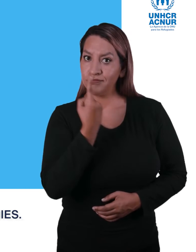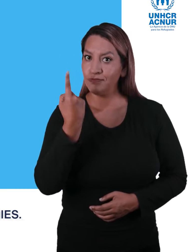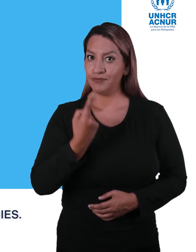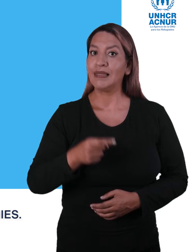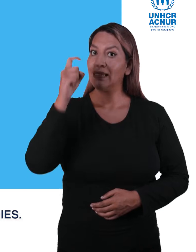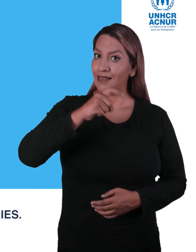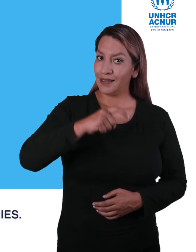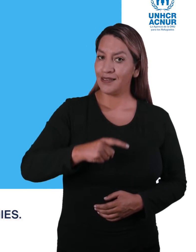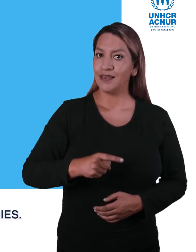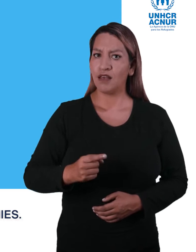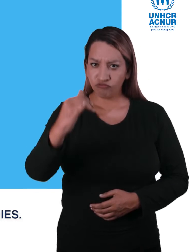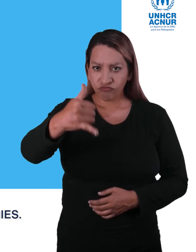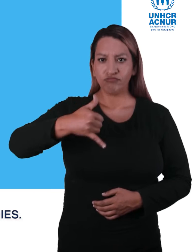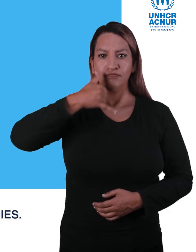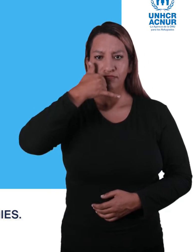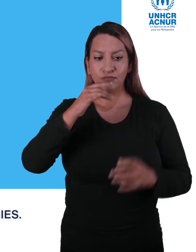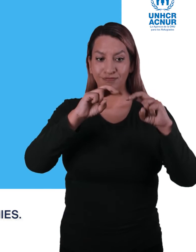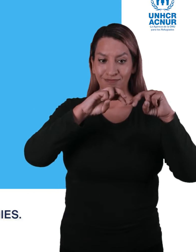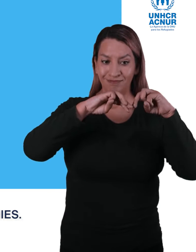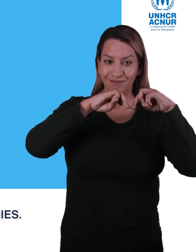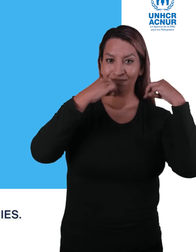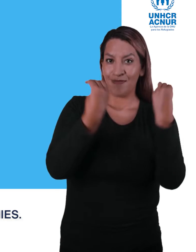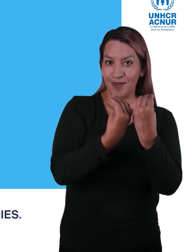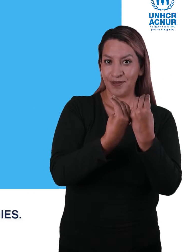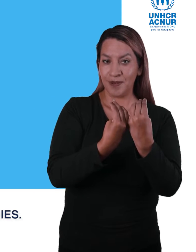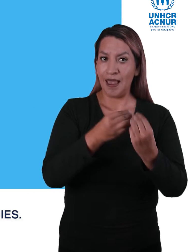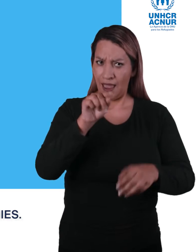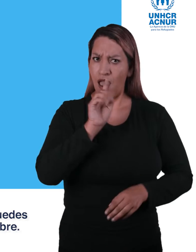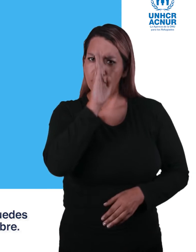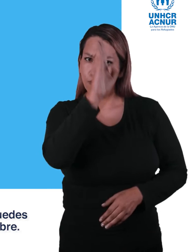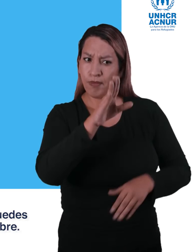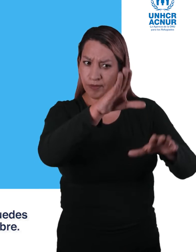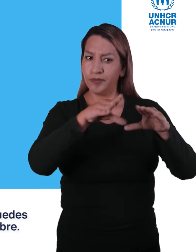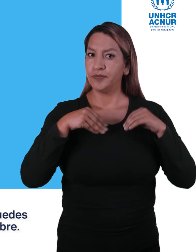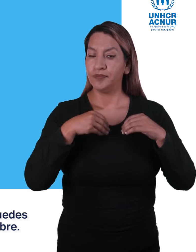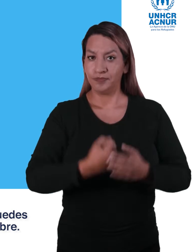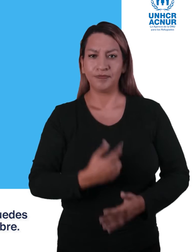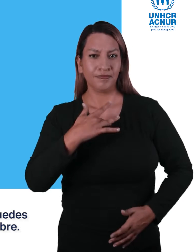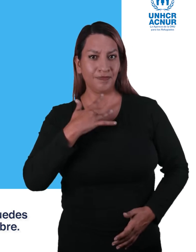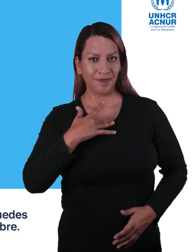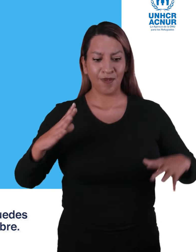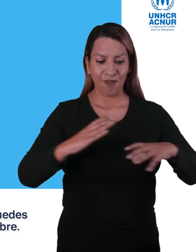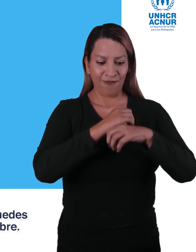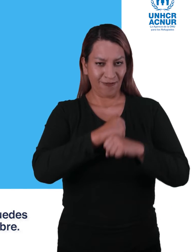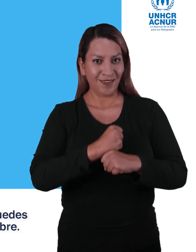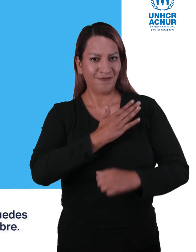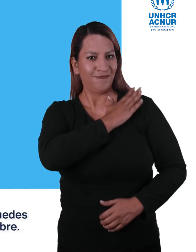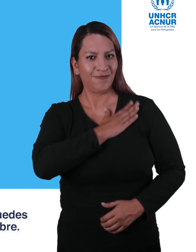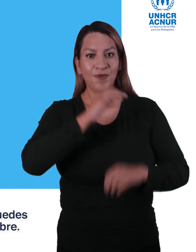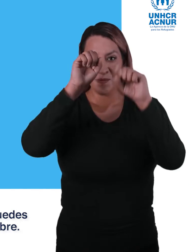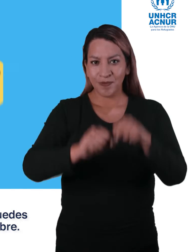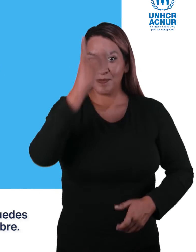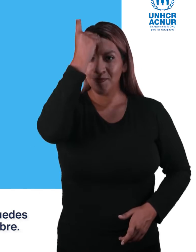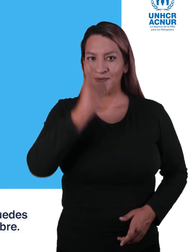y que necesitas que llamen a una persona del MIES. No te lo pueden negar. Para que te sientas más seguro o más segura, puedes escoger